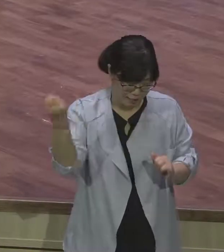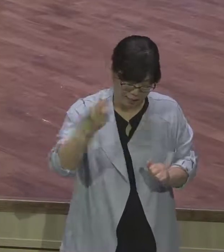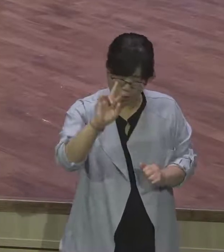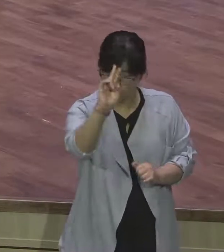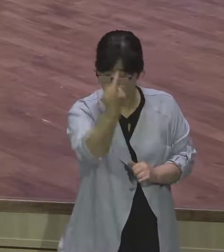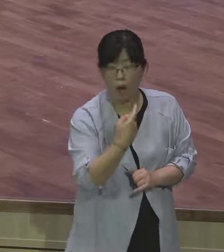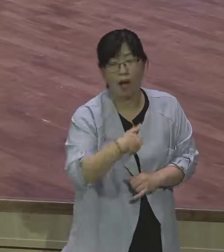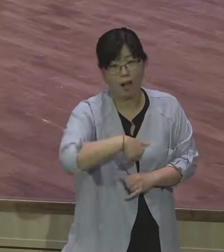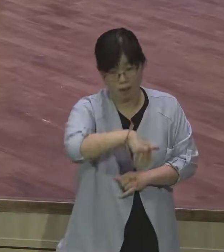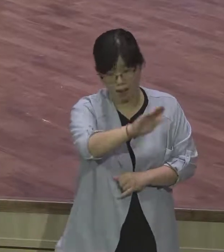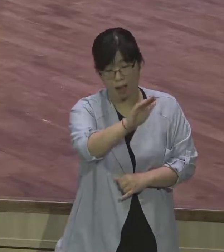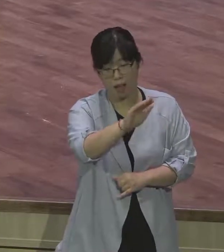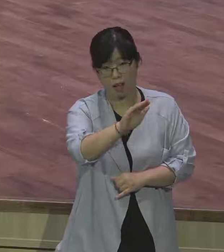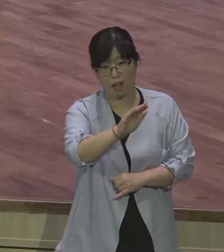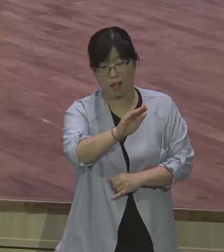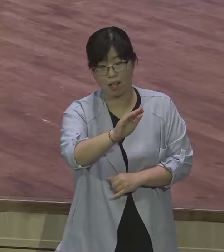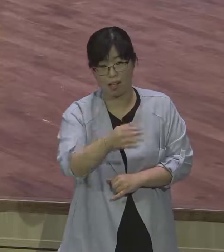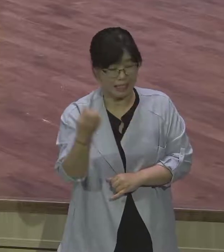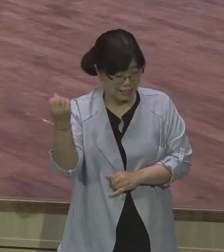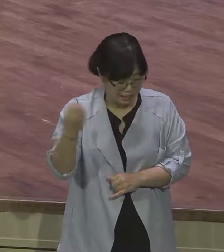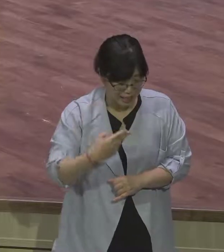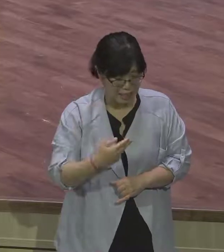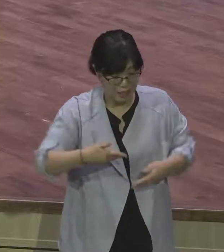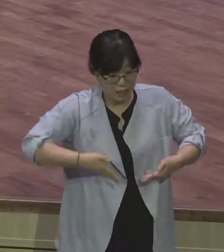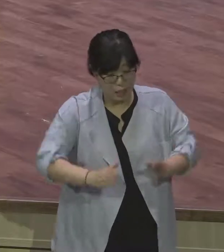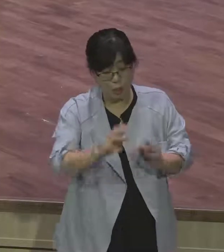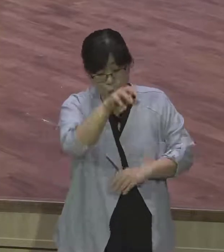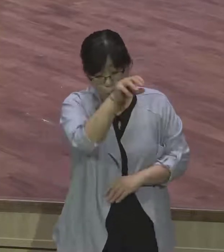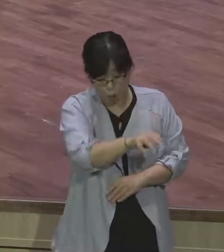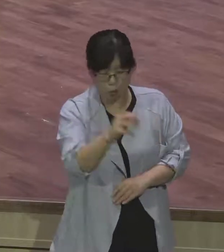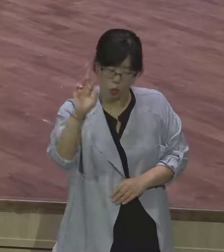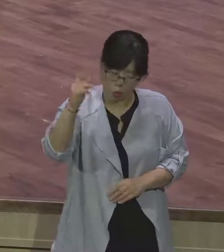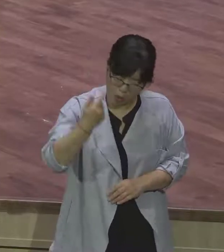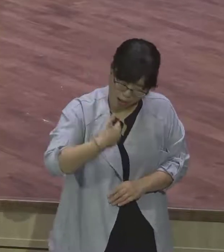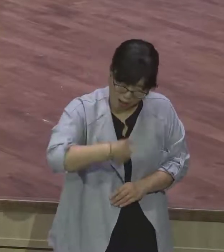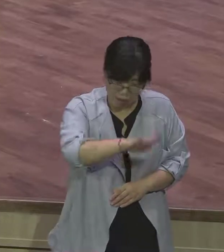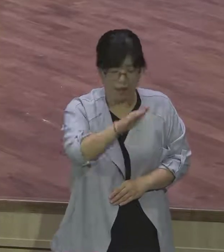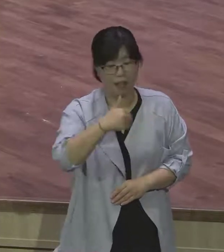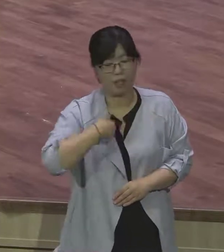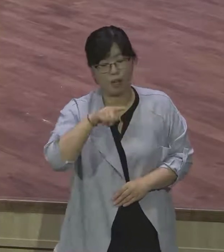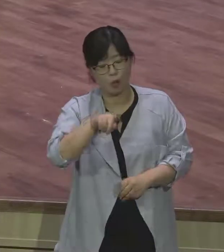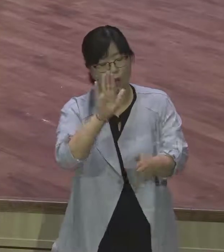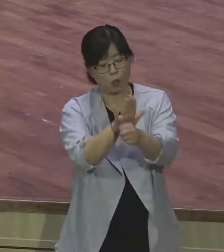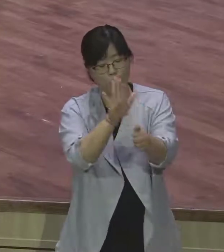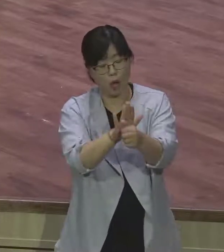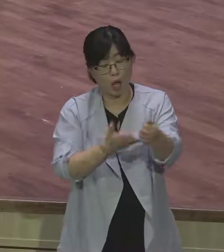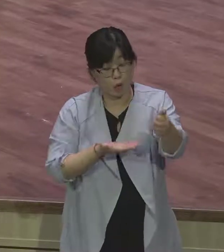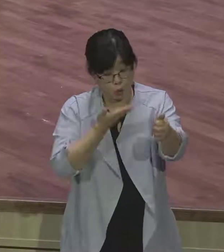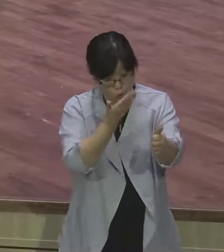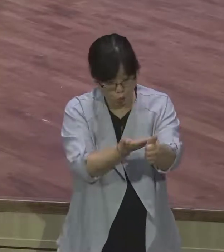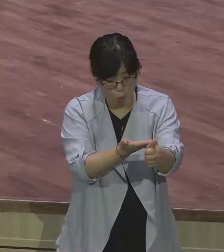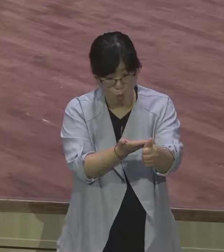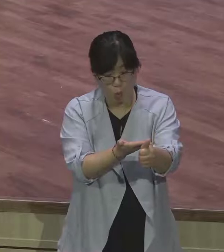자기 기분대로 자기 임의대로 그렇게 결정을 해버립니다. 이 7년이 결국